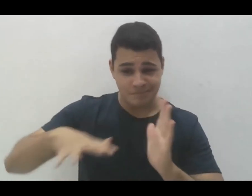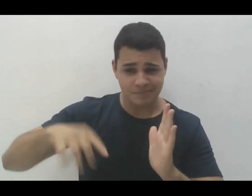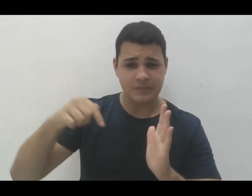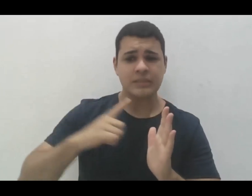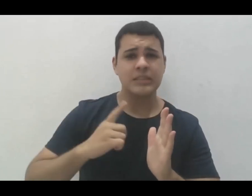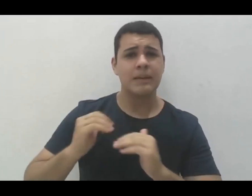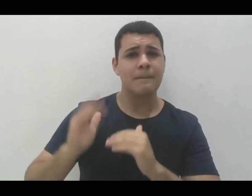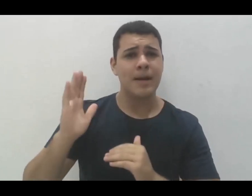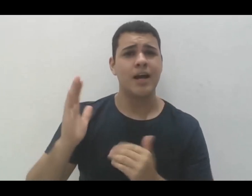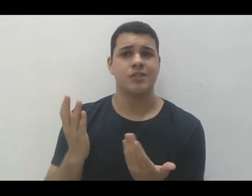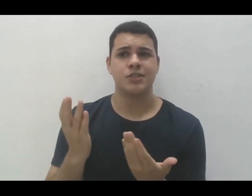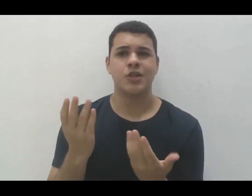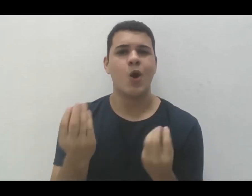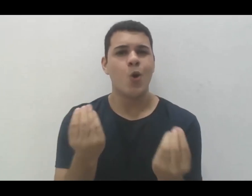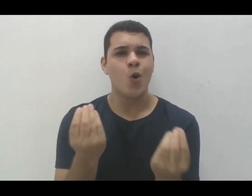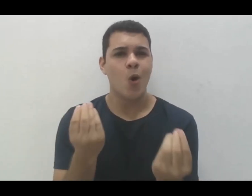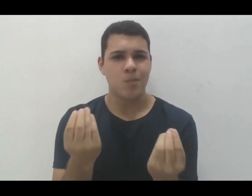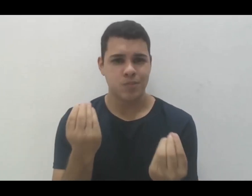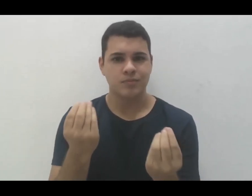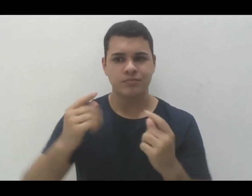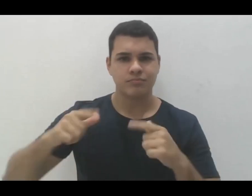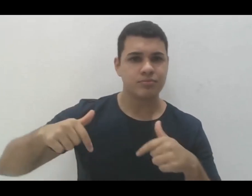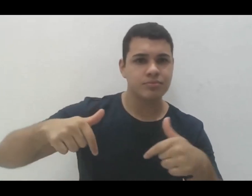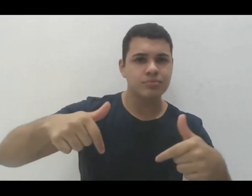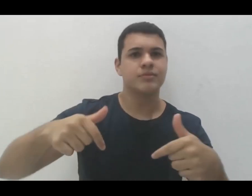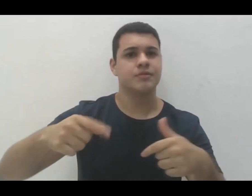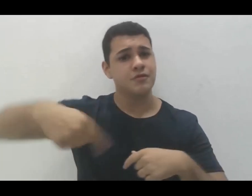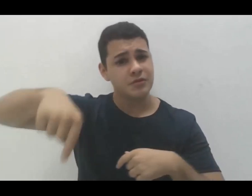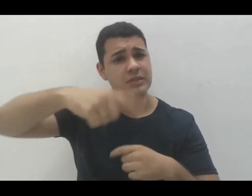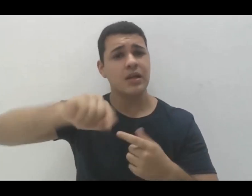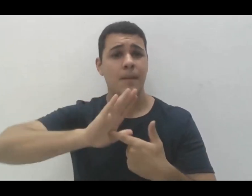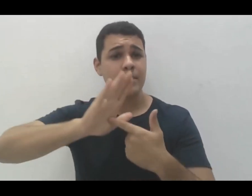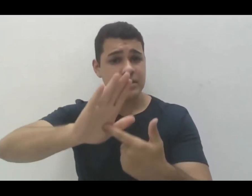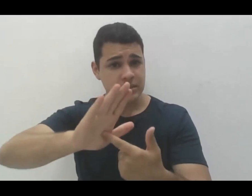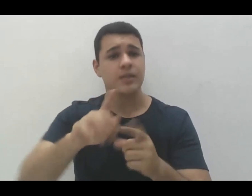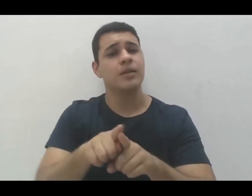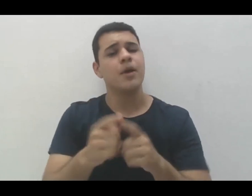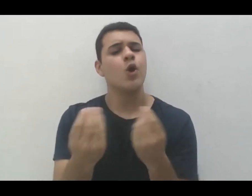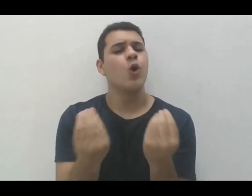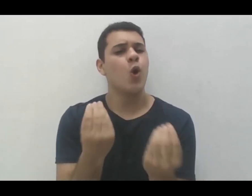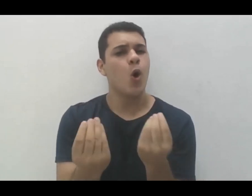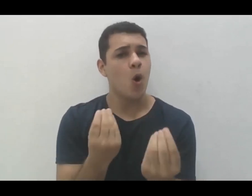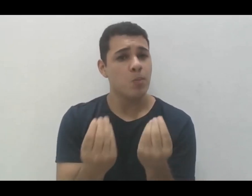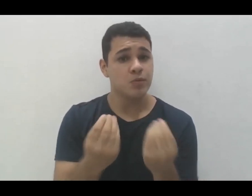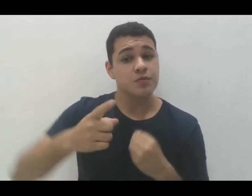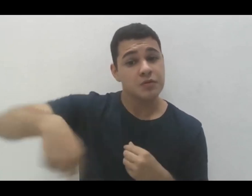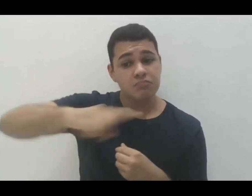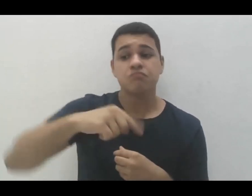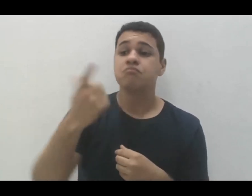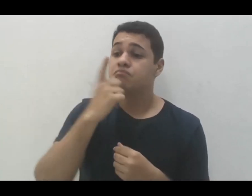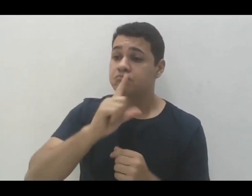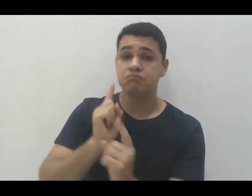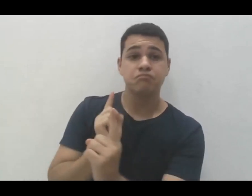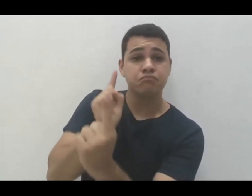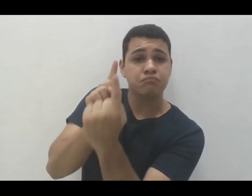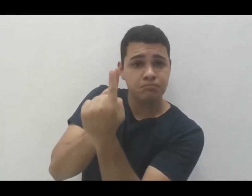mais pela forma como você apresenta e pelo tratamento, da maneira como você trata as pessoas, pela